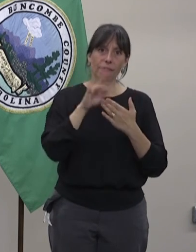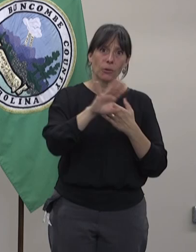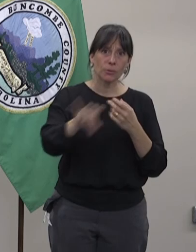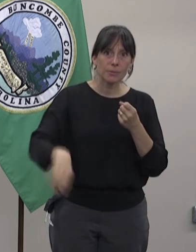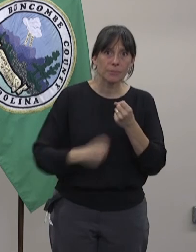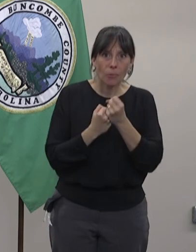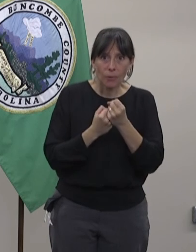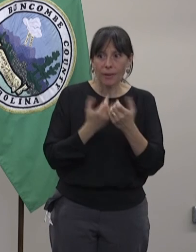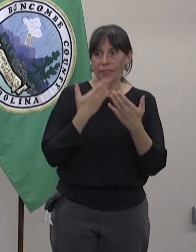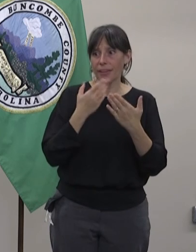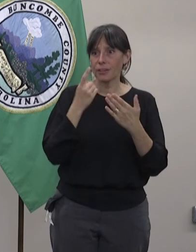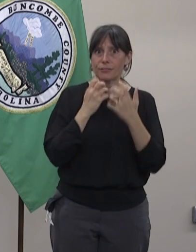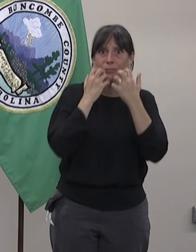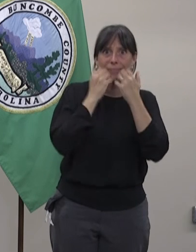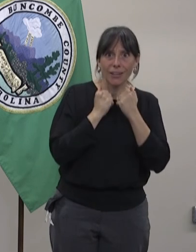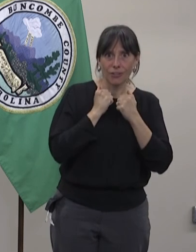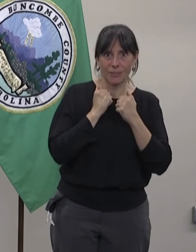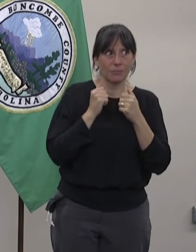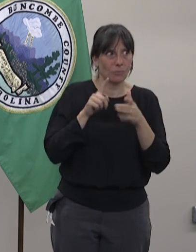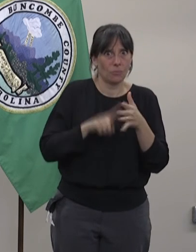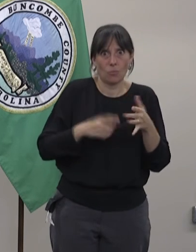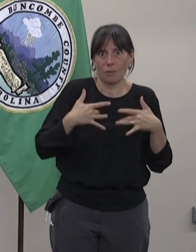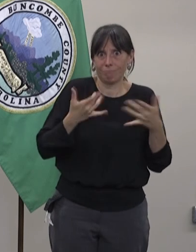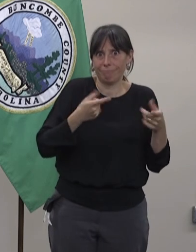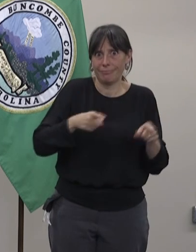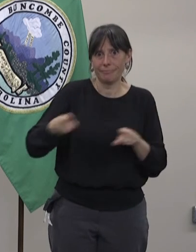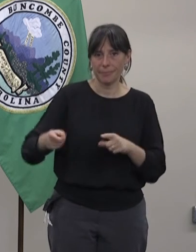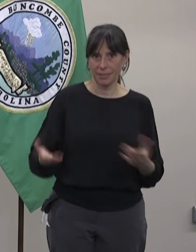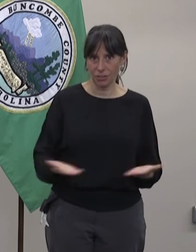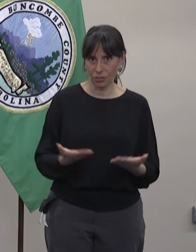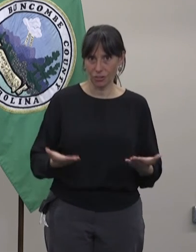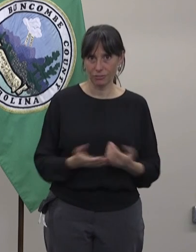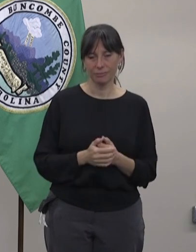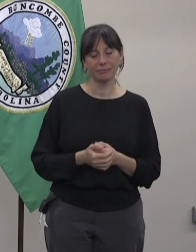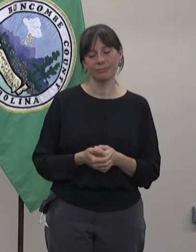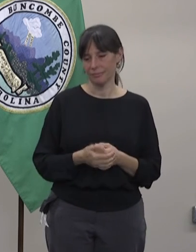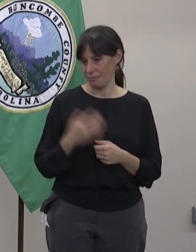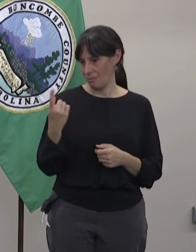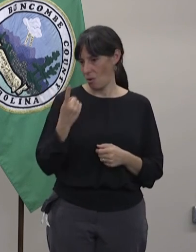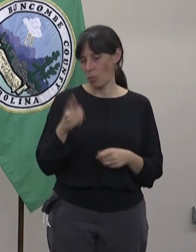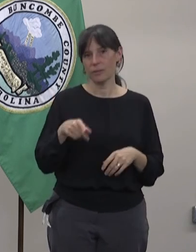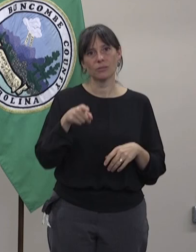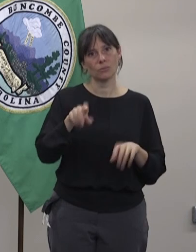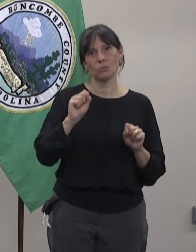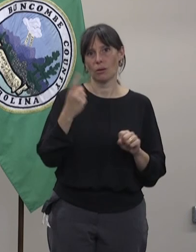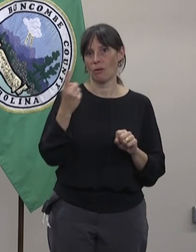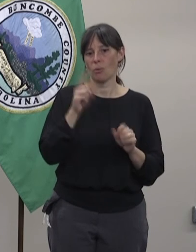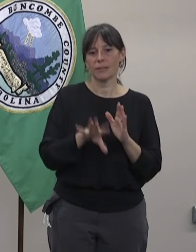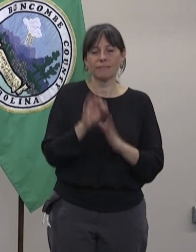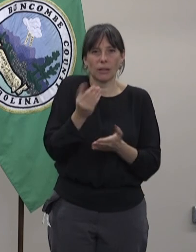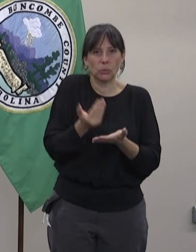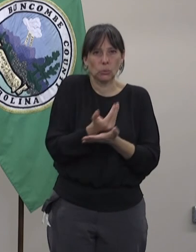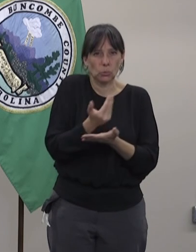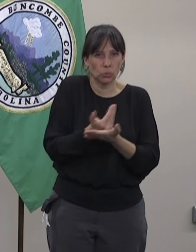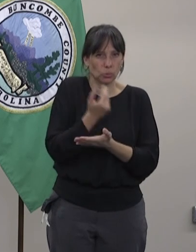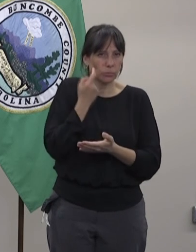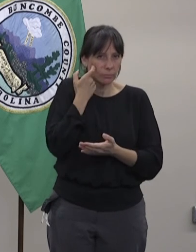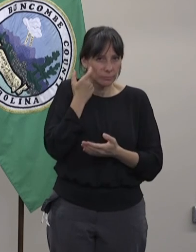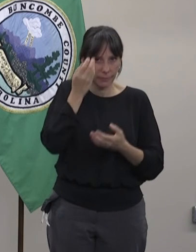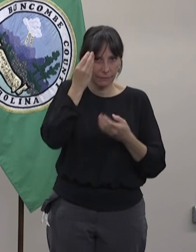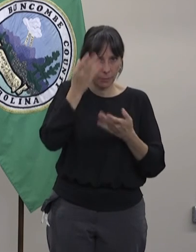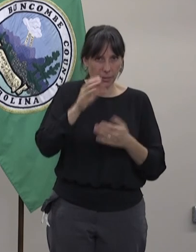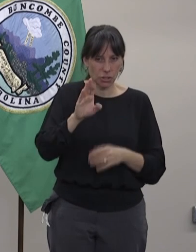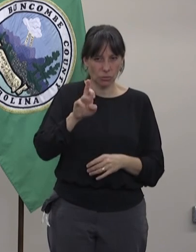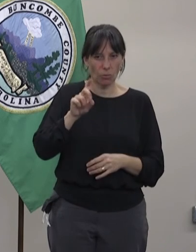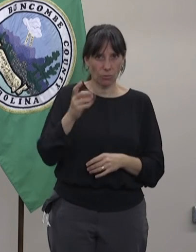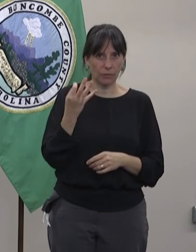actualización si es que hay algo grave que suceda. Y como siempre, por favor, manténganse informados y